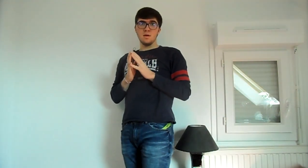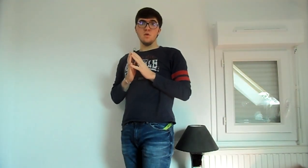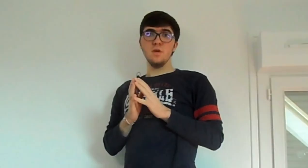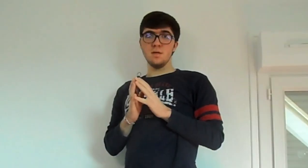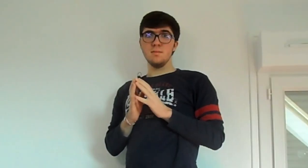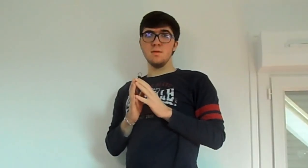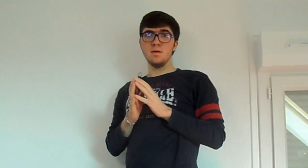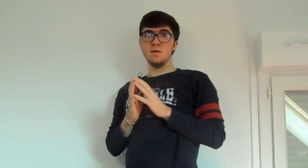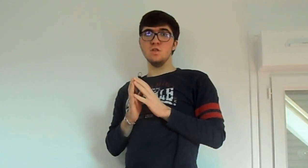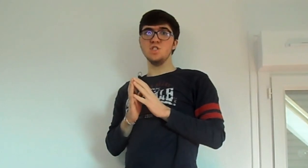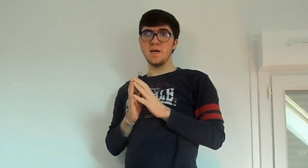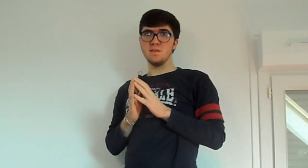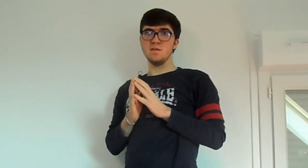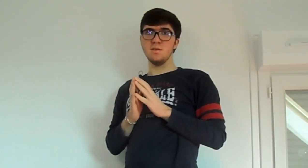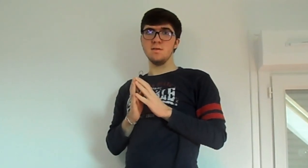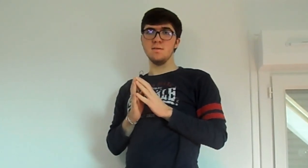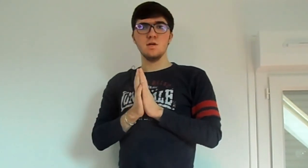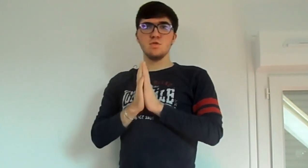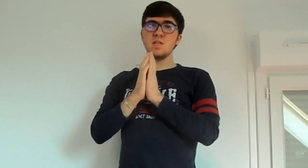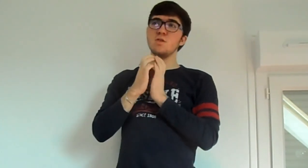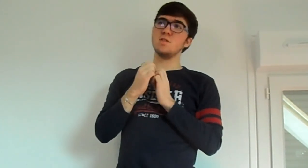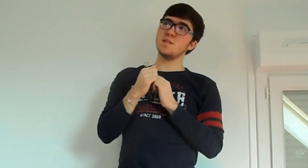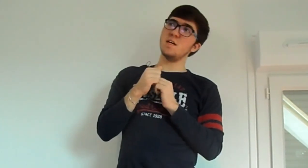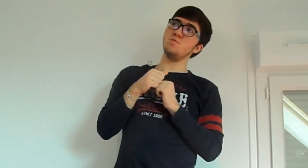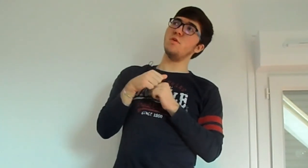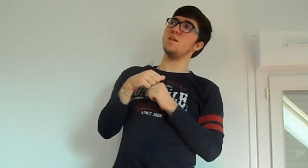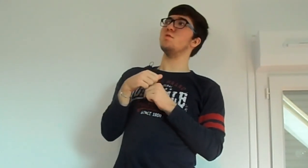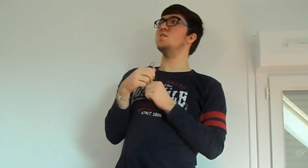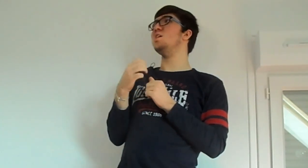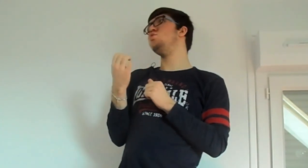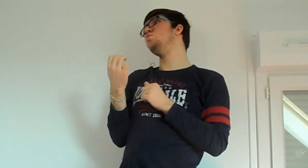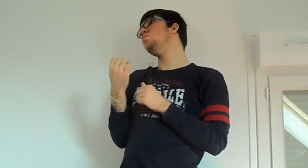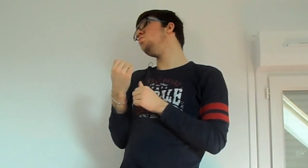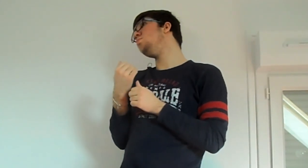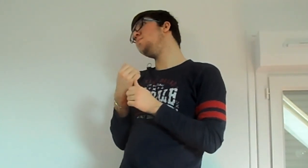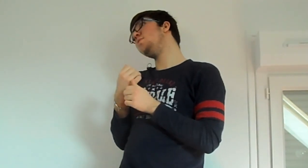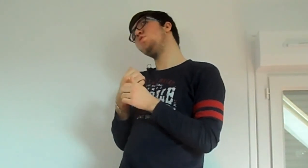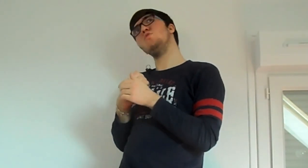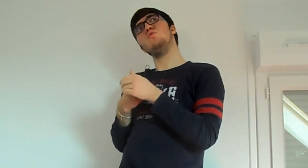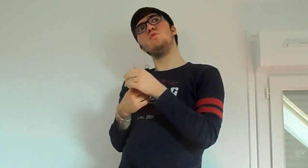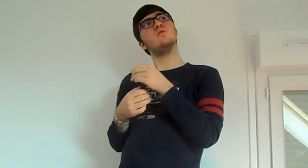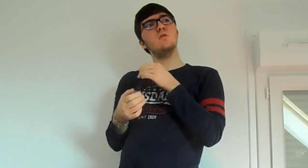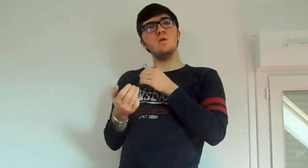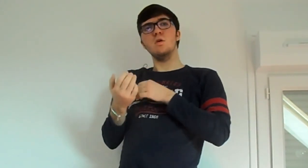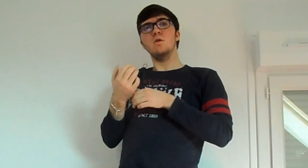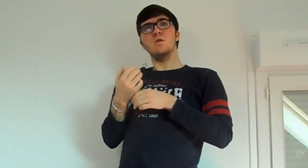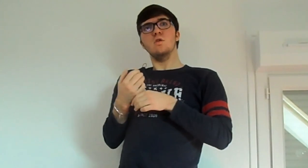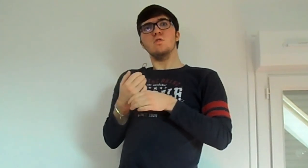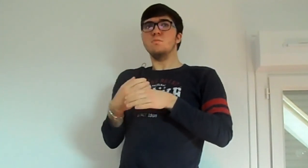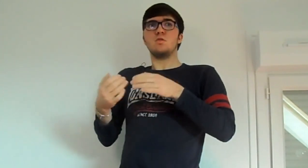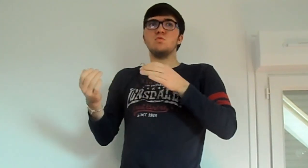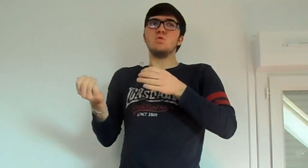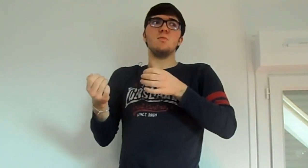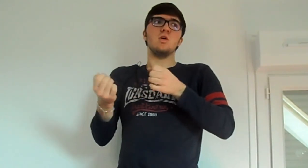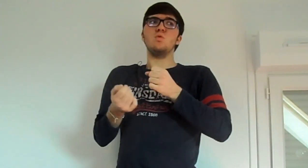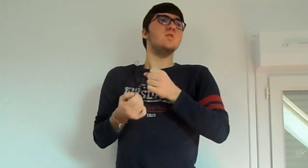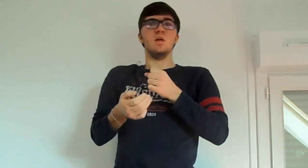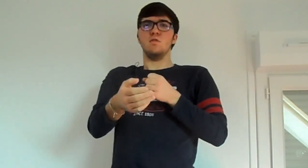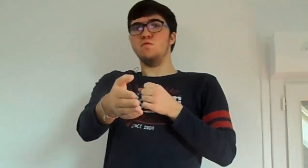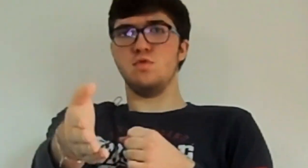Oui, j'arrête. Je sais que certains pourront être déçus, que d'autres s'en battront totalement les couilles et vous,